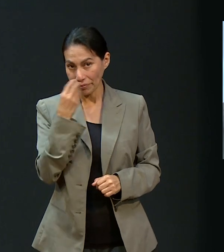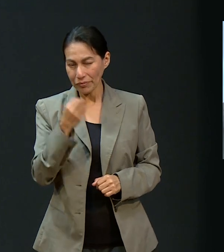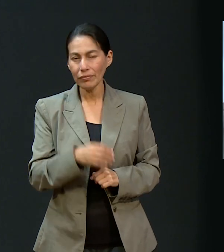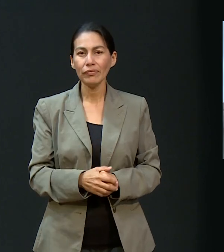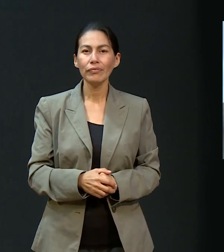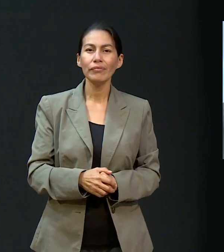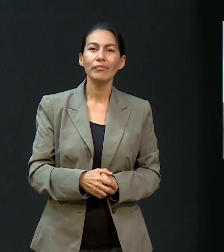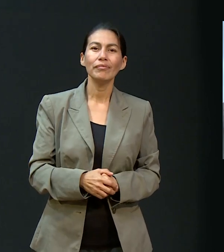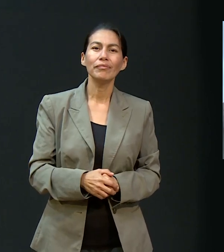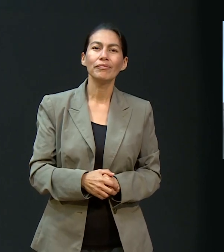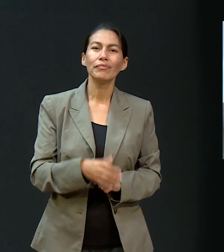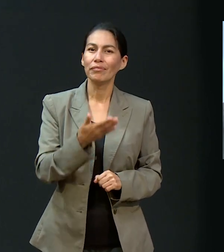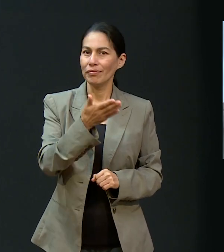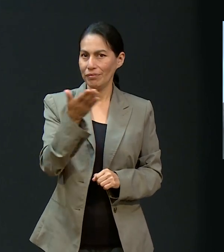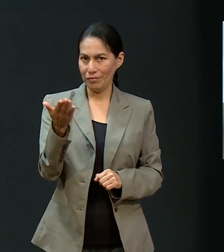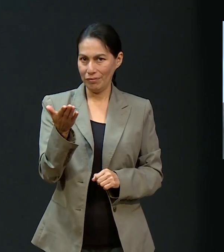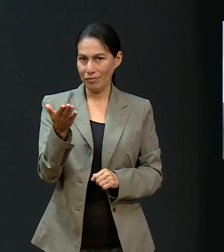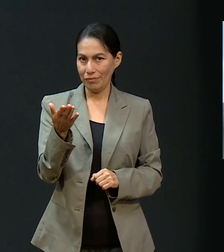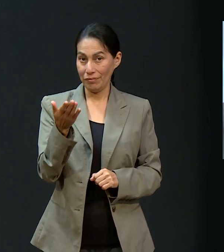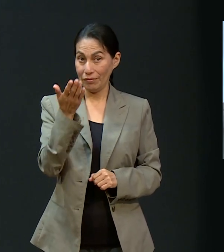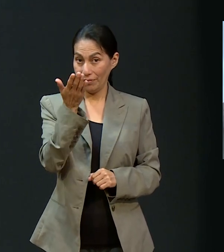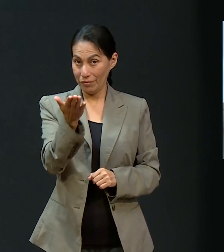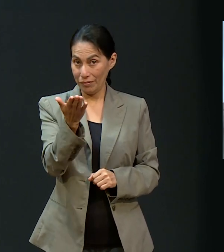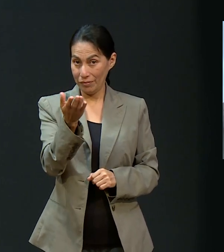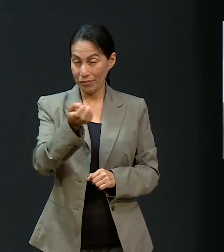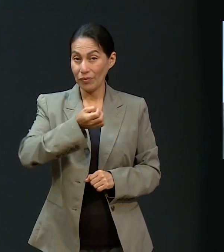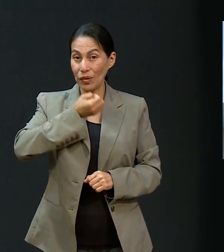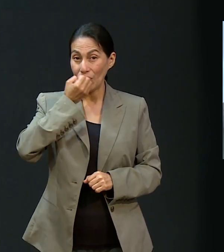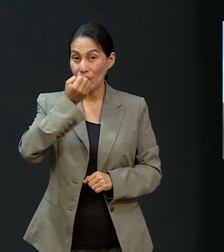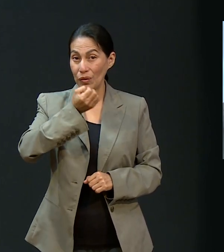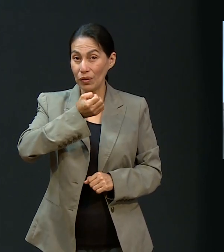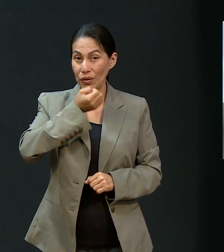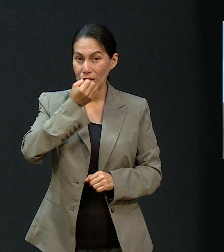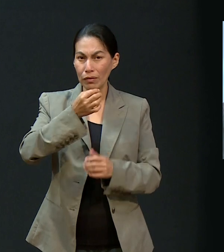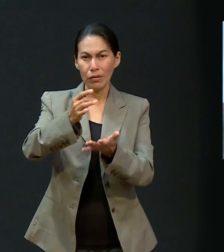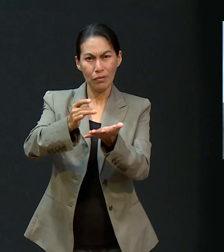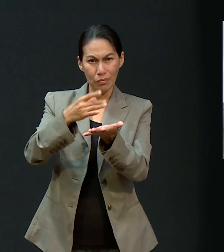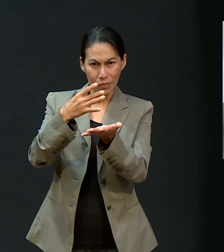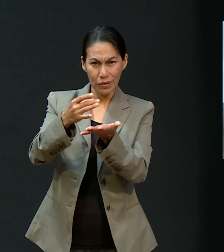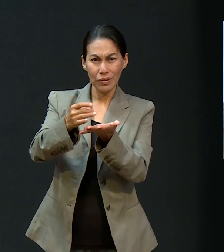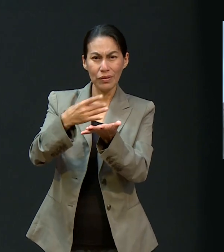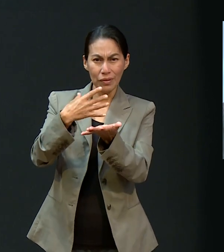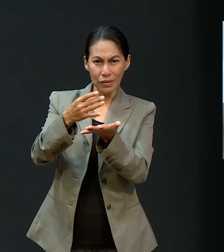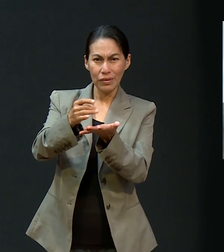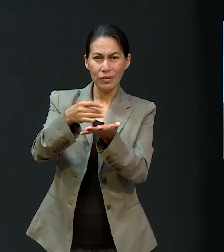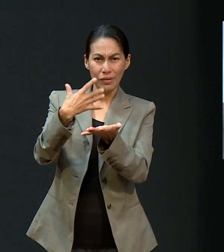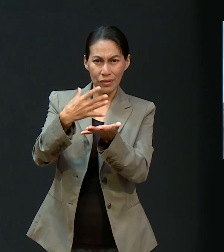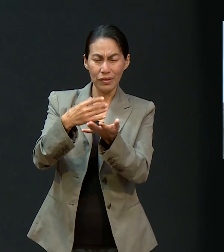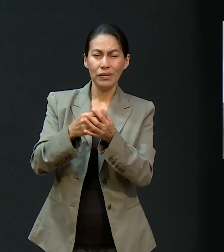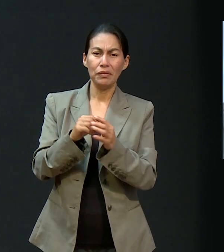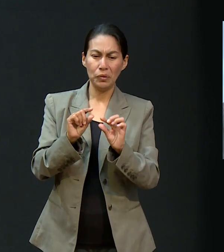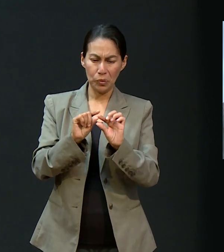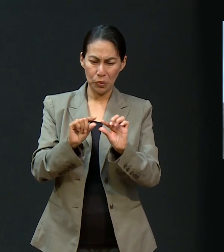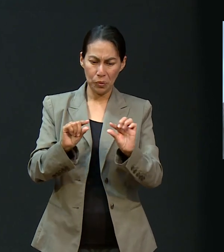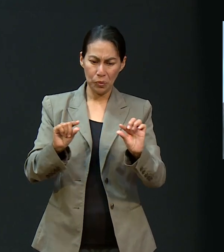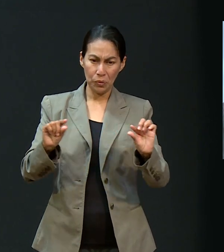todos lados. Qué maravilloso. Queridos, envía tus pedidos de oraciones. Durante este